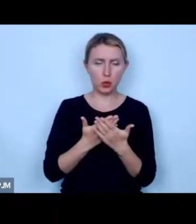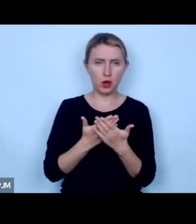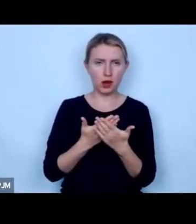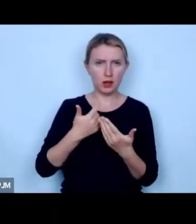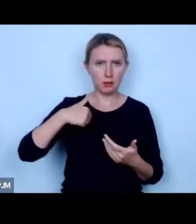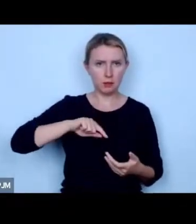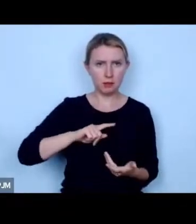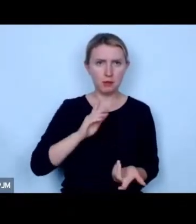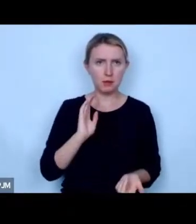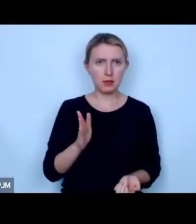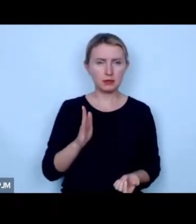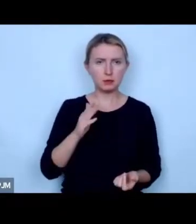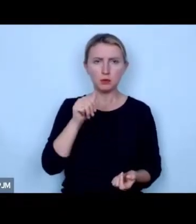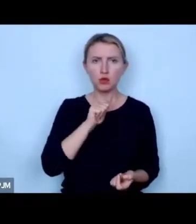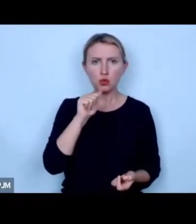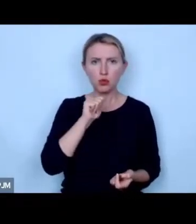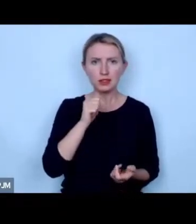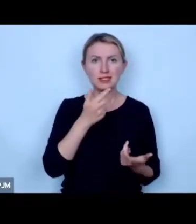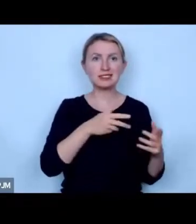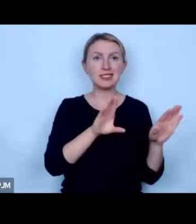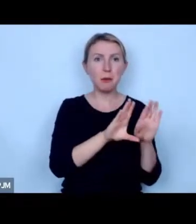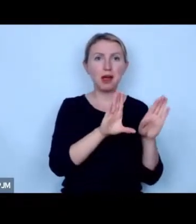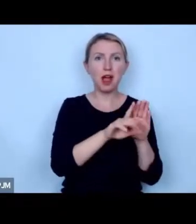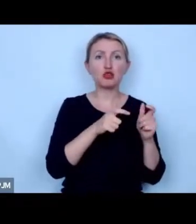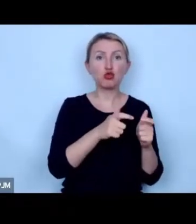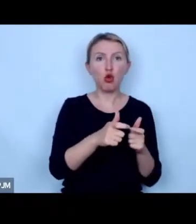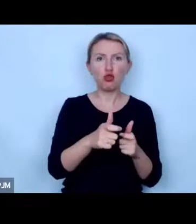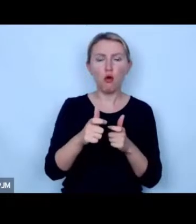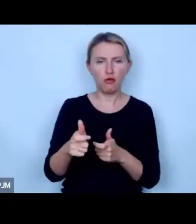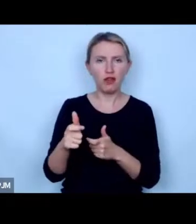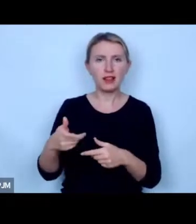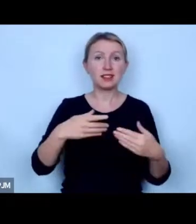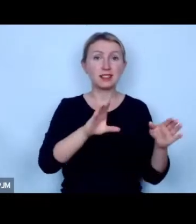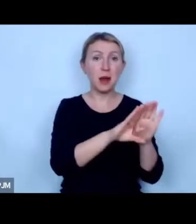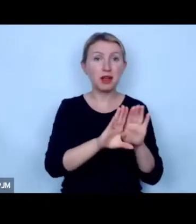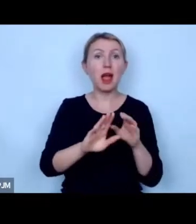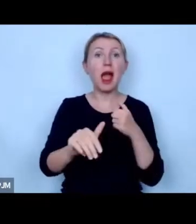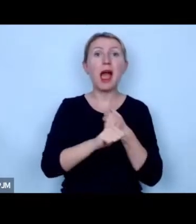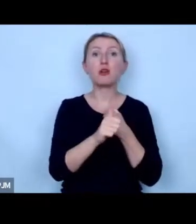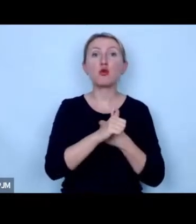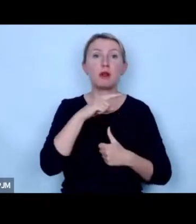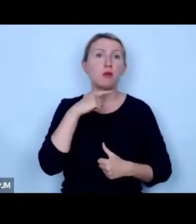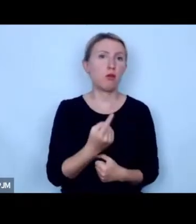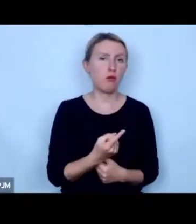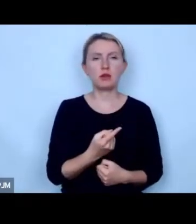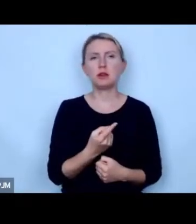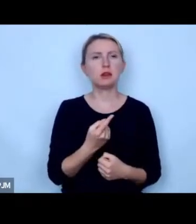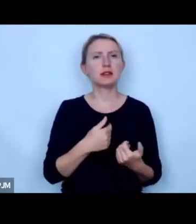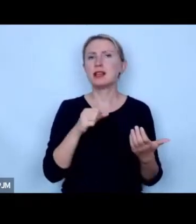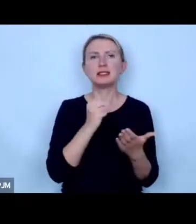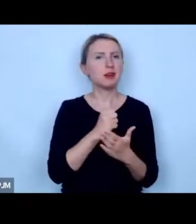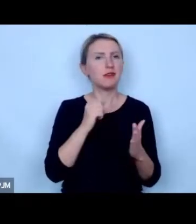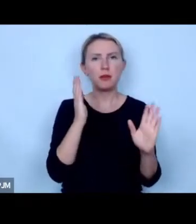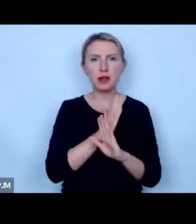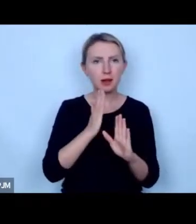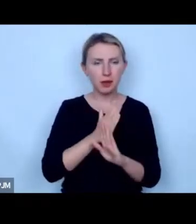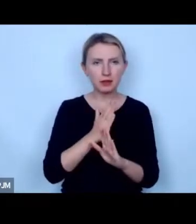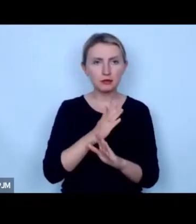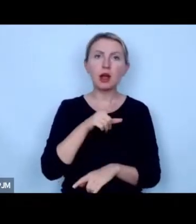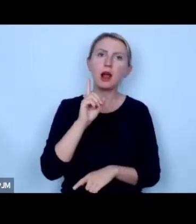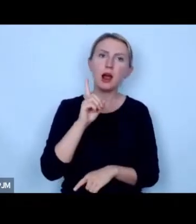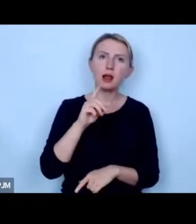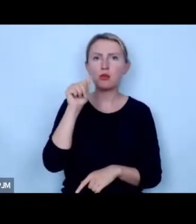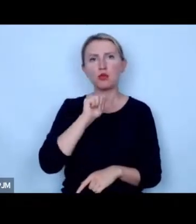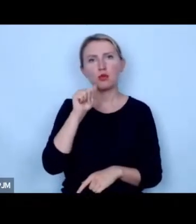będziemy próbowali zamykać te hodowle argumentując to nie kwestiami klimatycznymi a